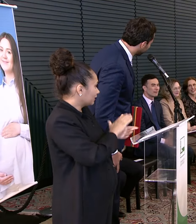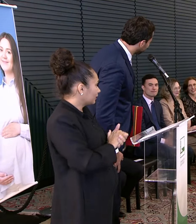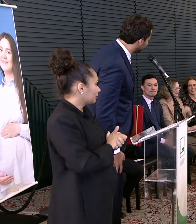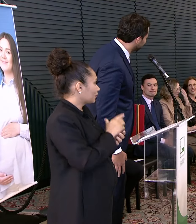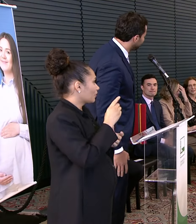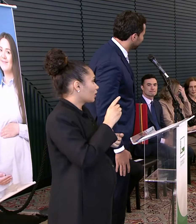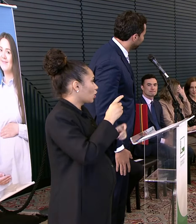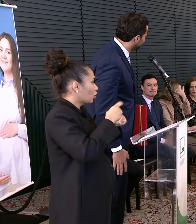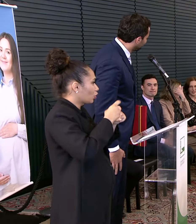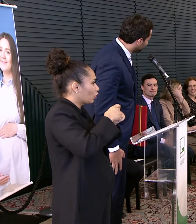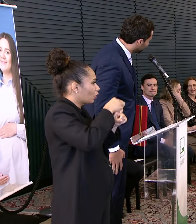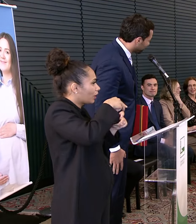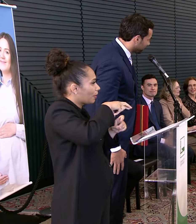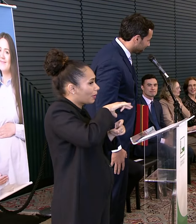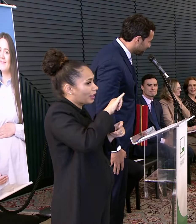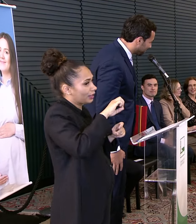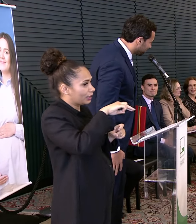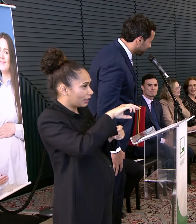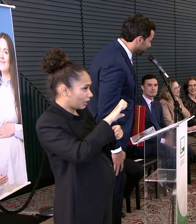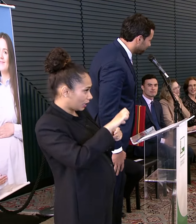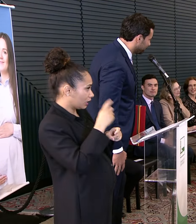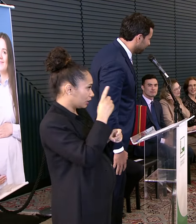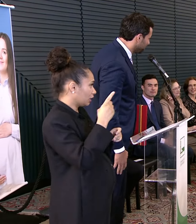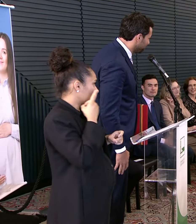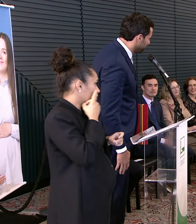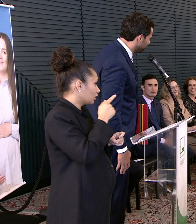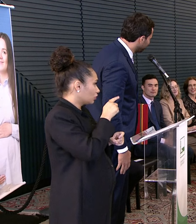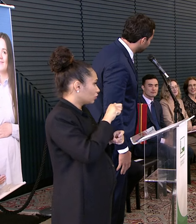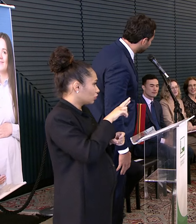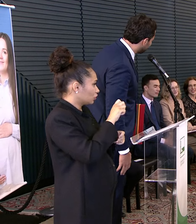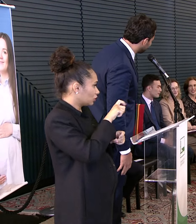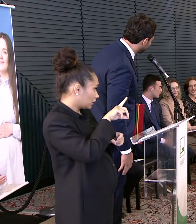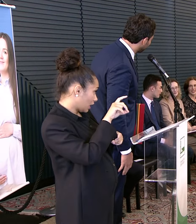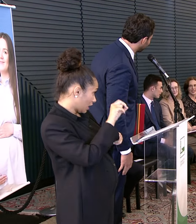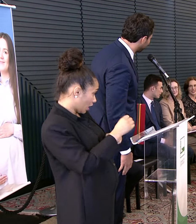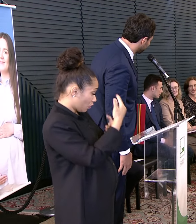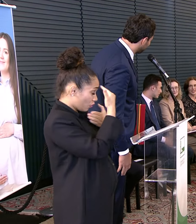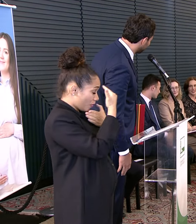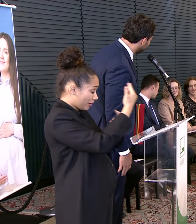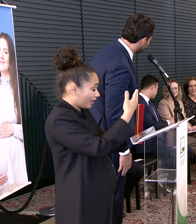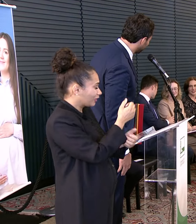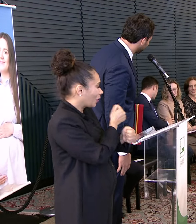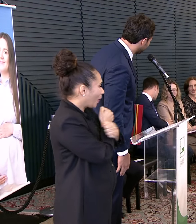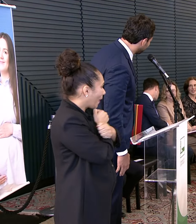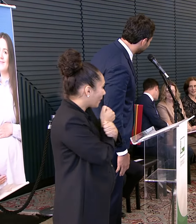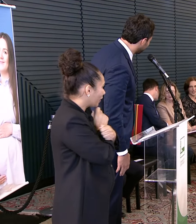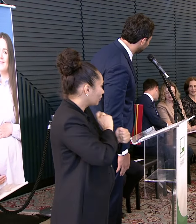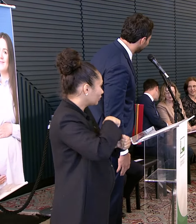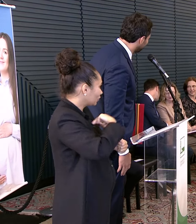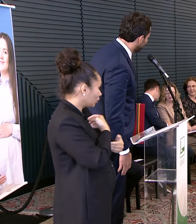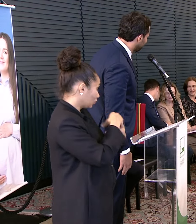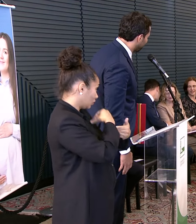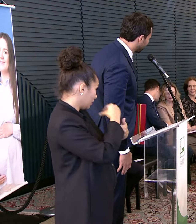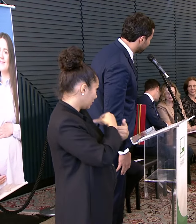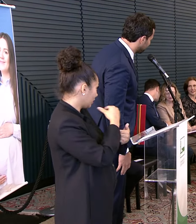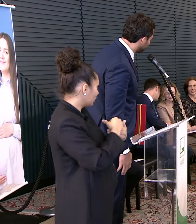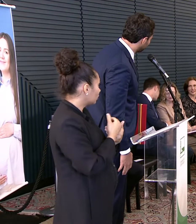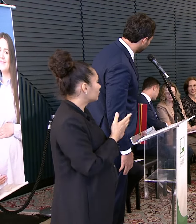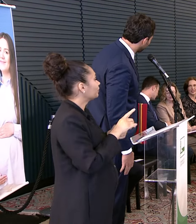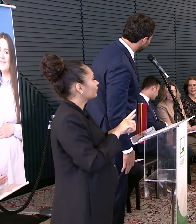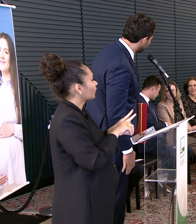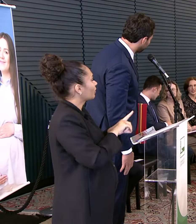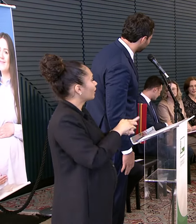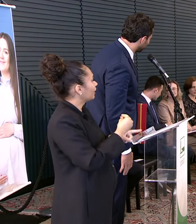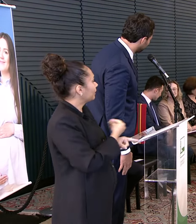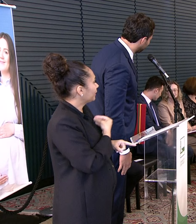Doutora Mariane Deputado Geraldo Rezende Muito obrigado Trago um abraço Do nosso reitor Jones Dari A presença